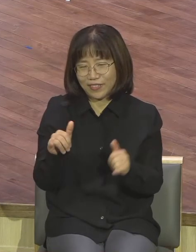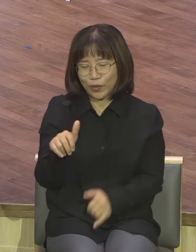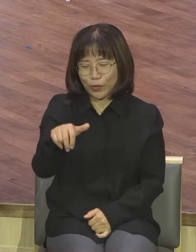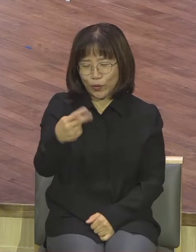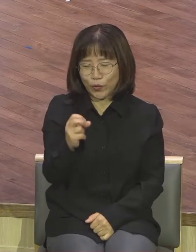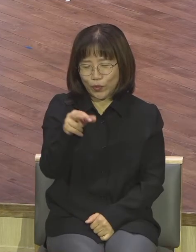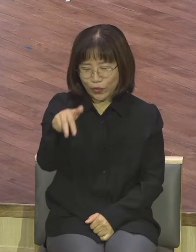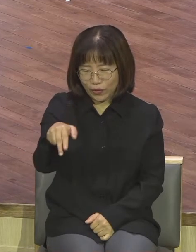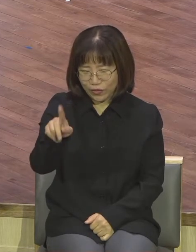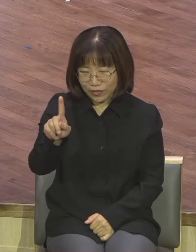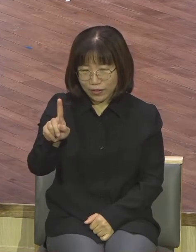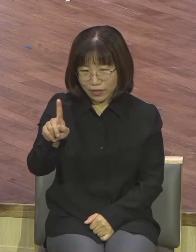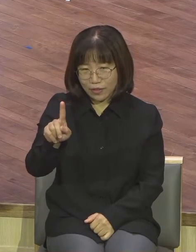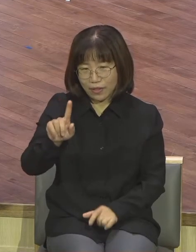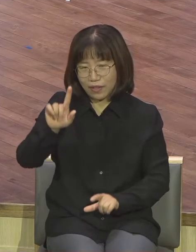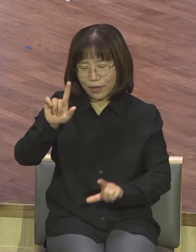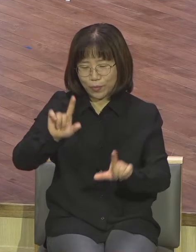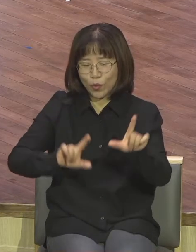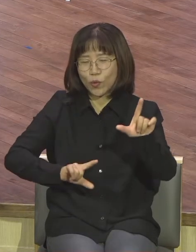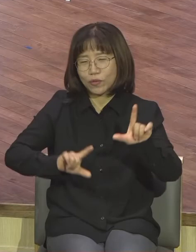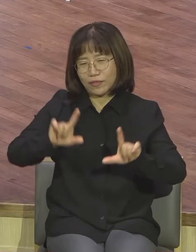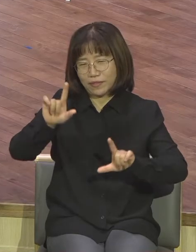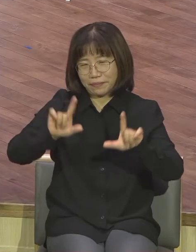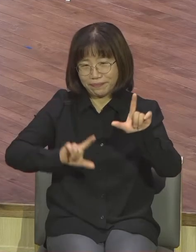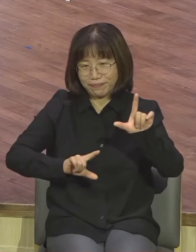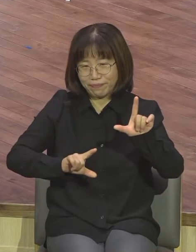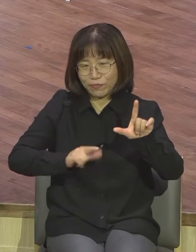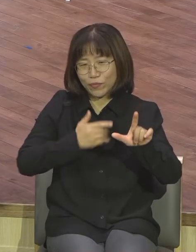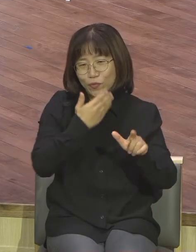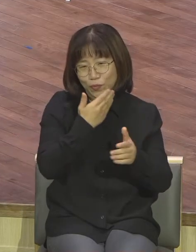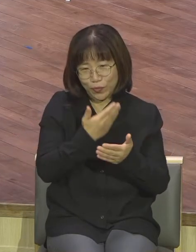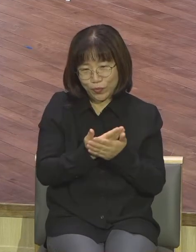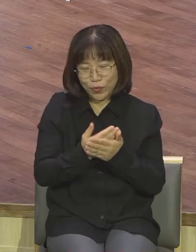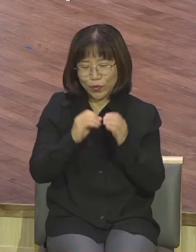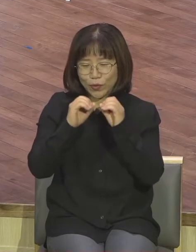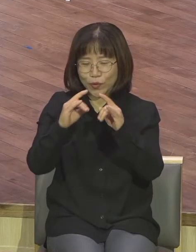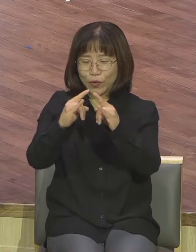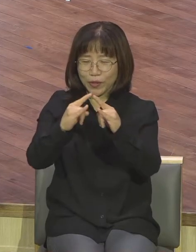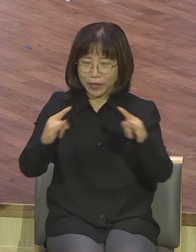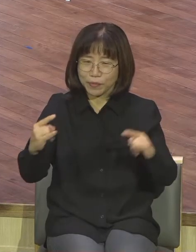우리 사역하는 분들 전도하는 캠프 나가는 분들 그렇게 해야 돼요